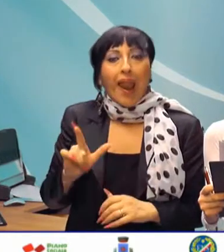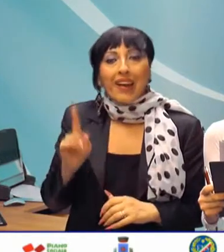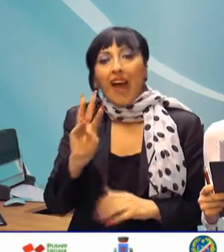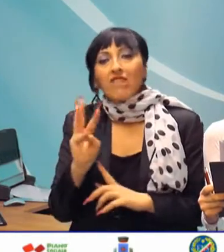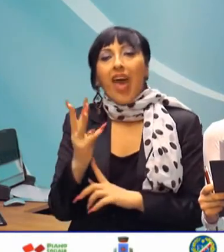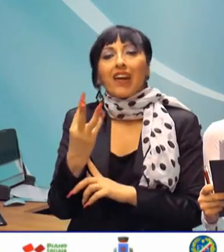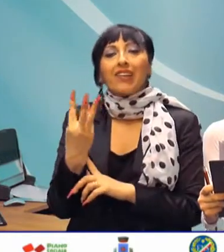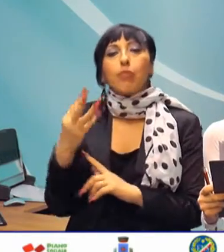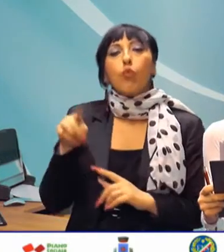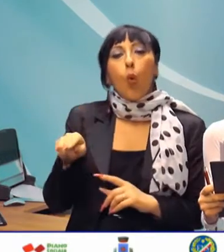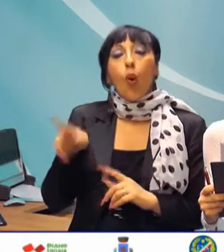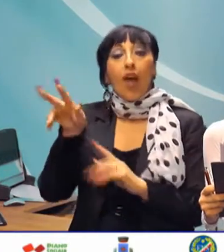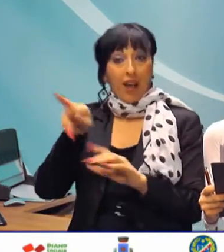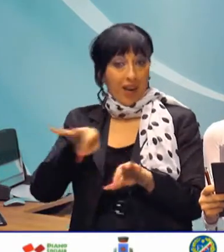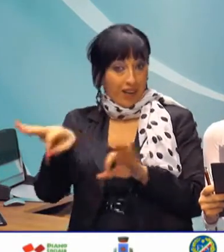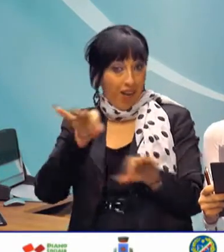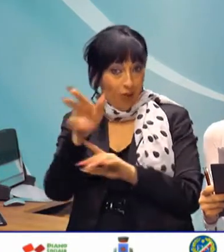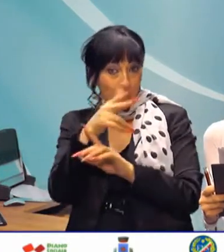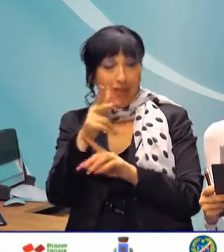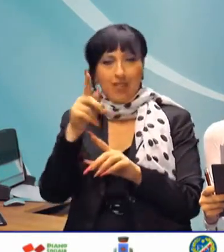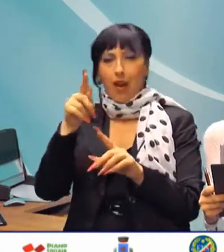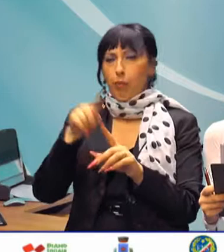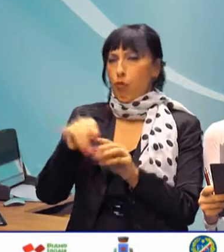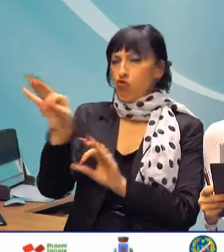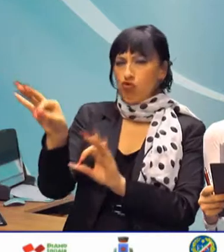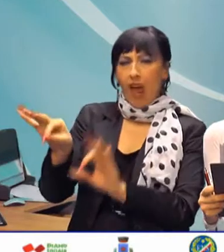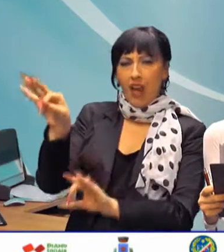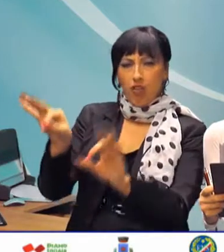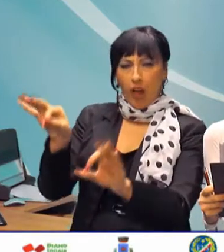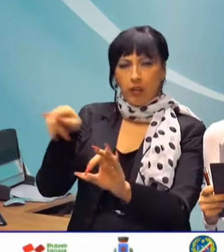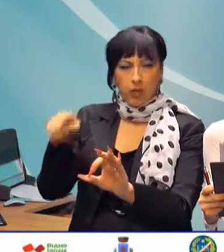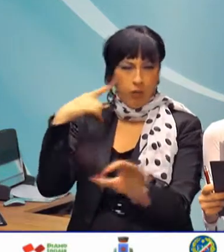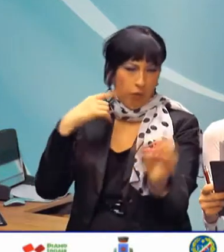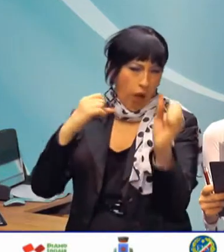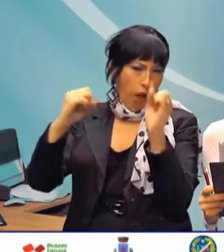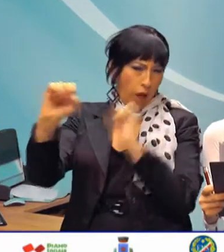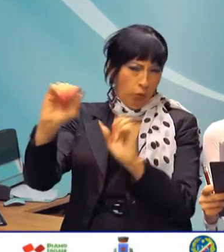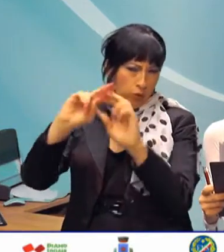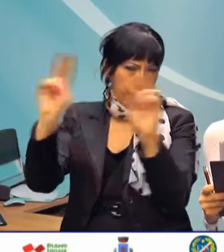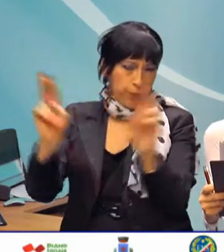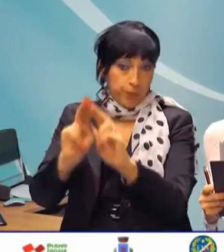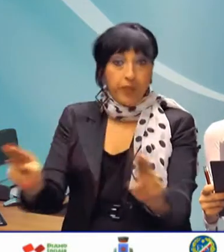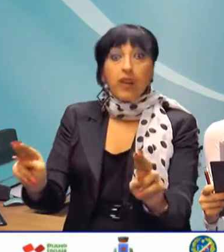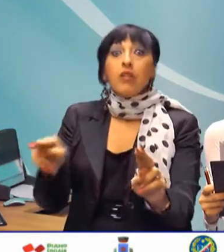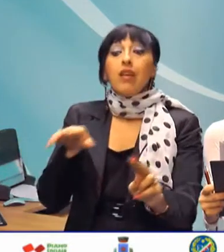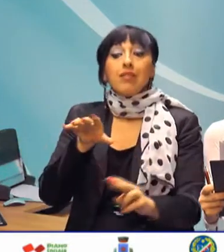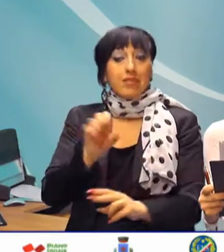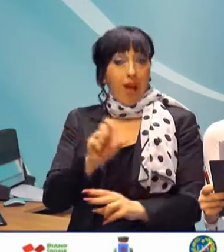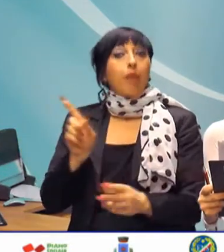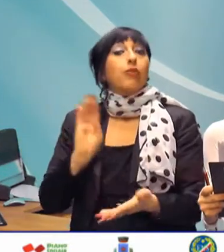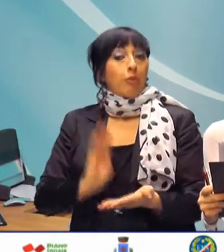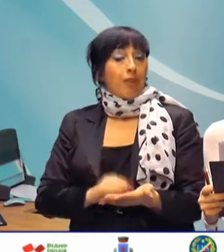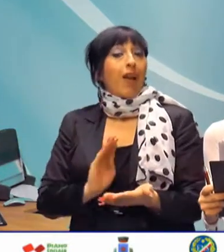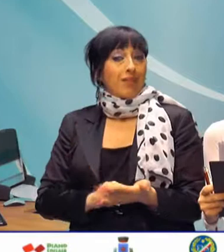Wertmuller, regista e sceneggiatrice di fama internazionale, presente sabato per la